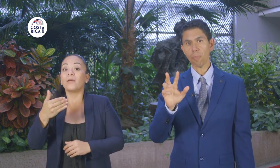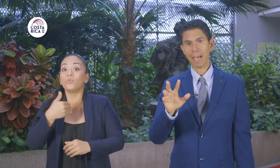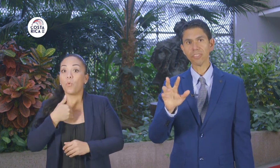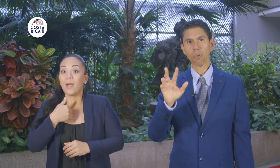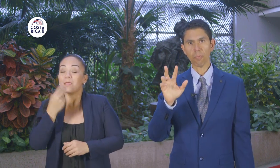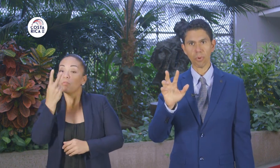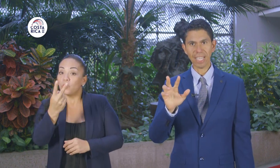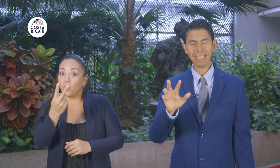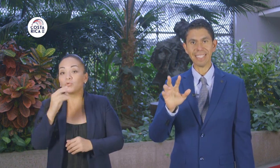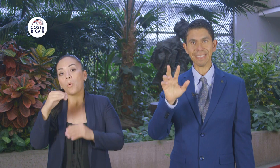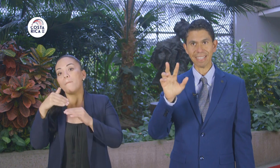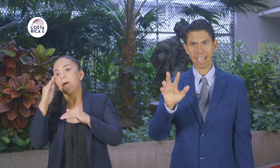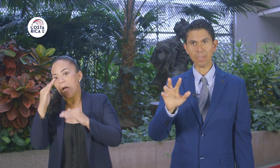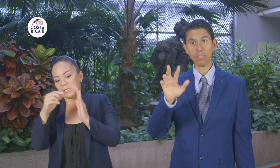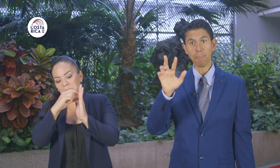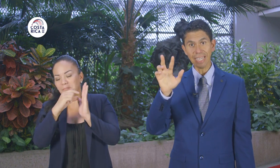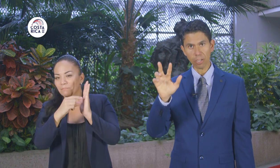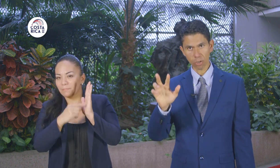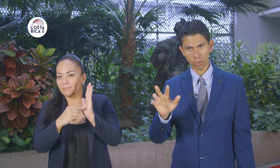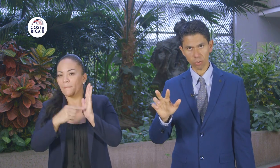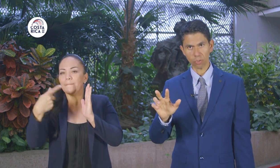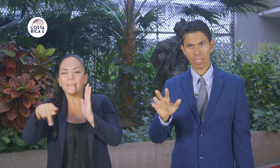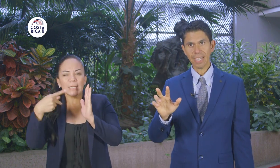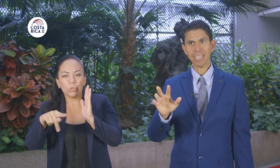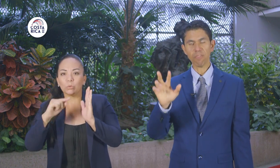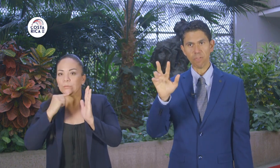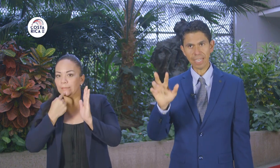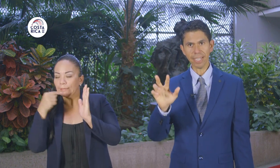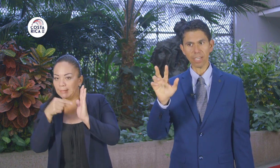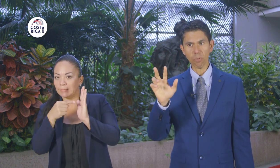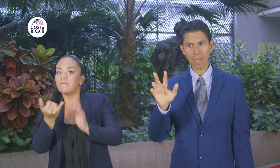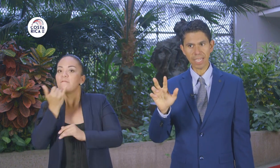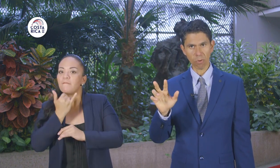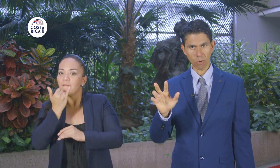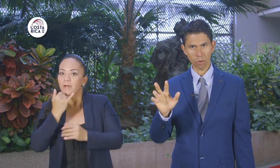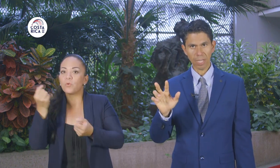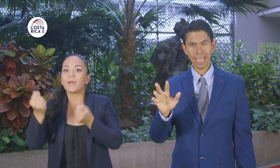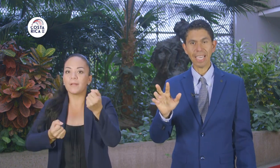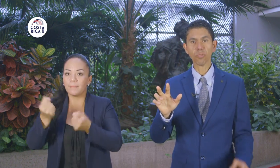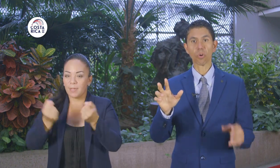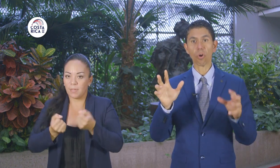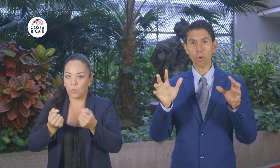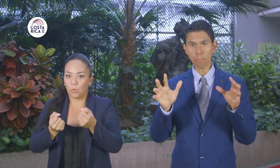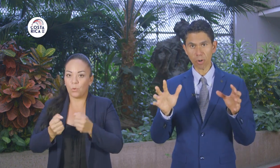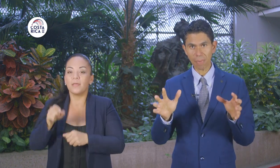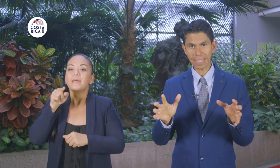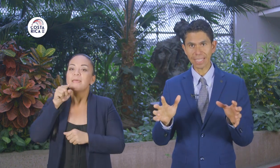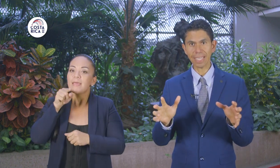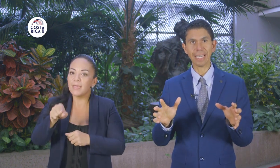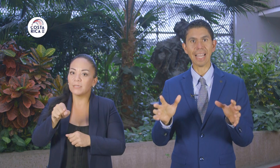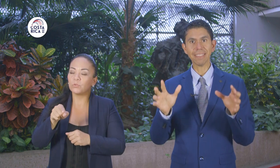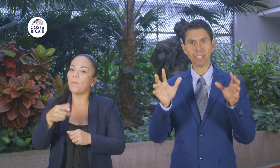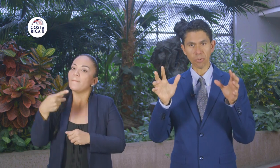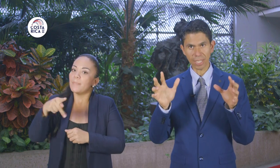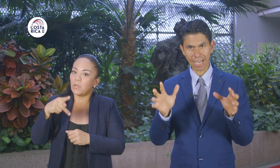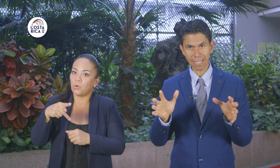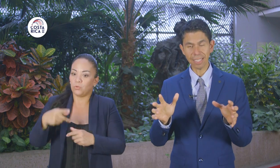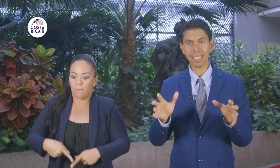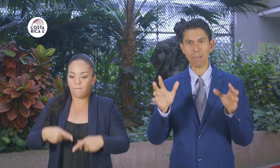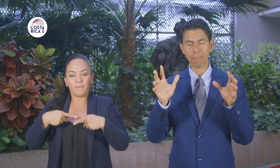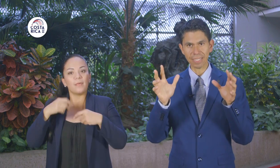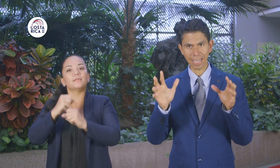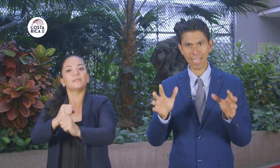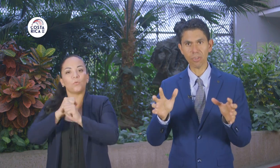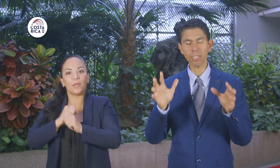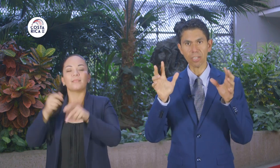dos o más componentes graves, peligrosos, que fallan en un vehículo, eso compromete la seguridad